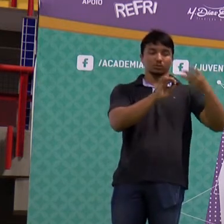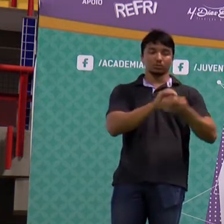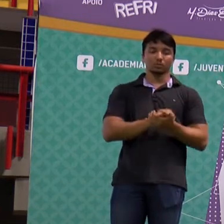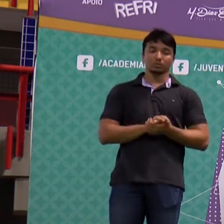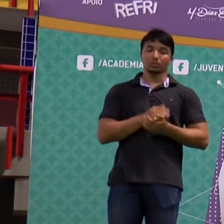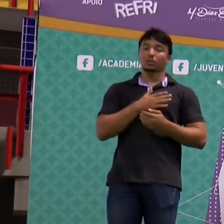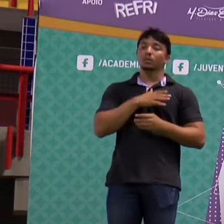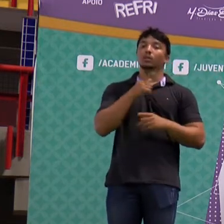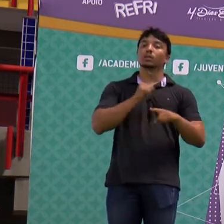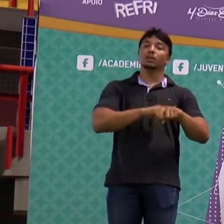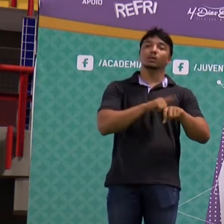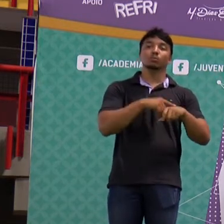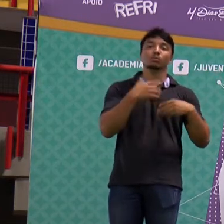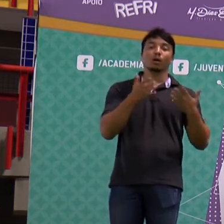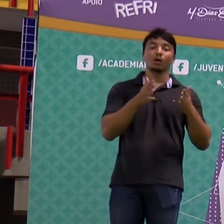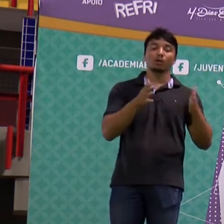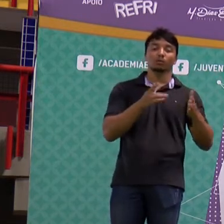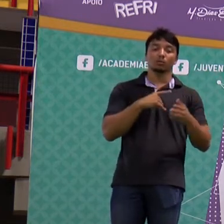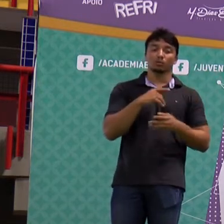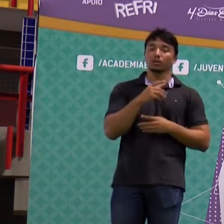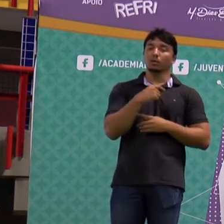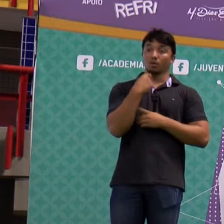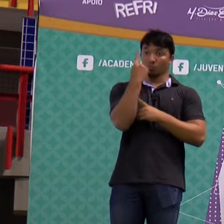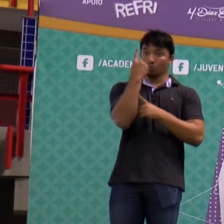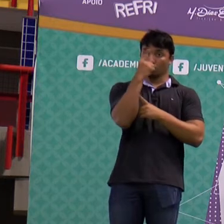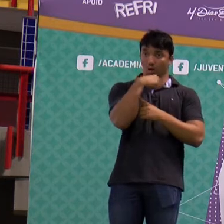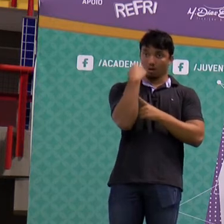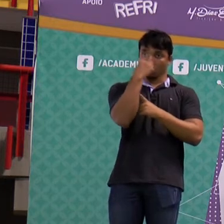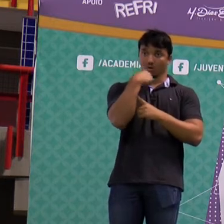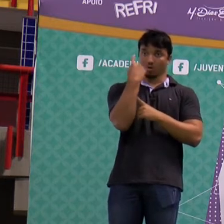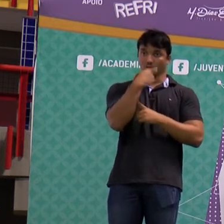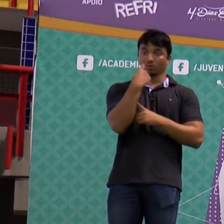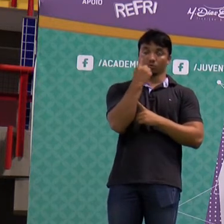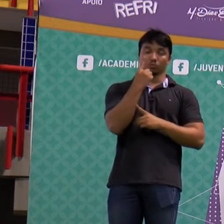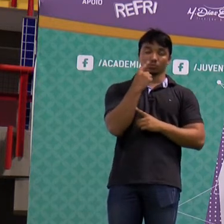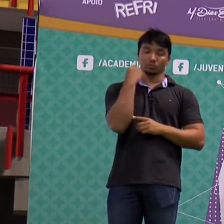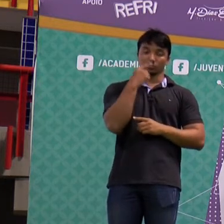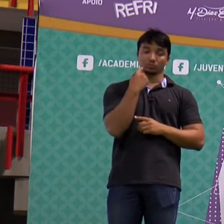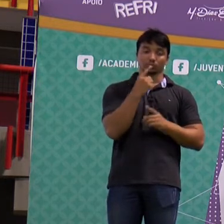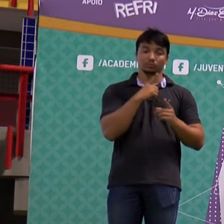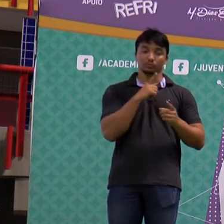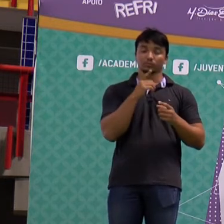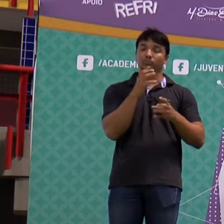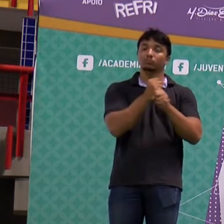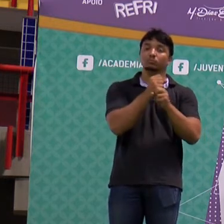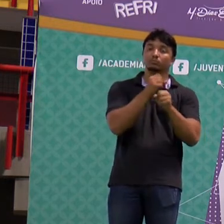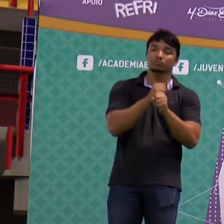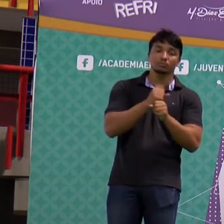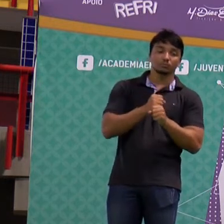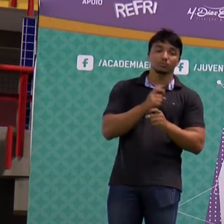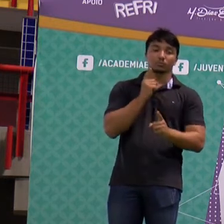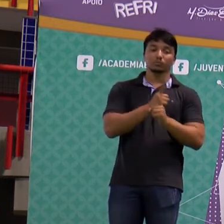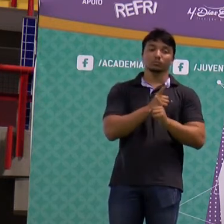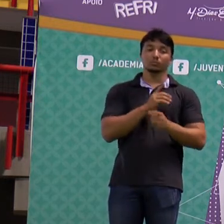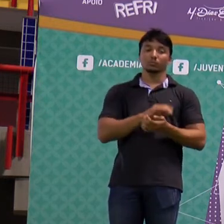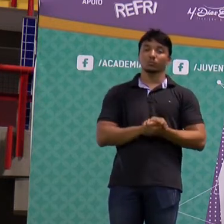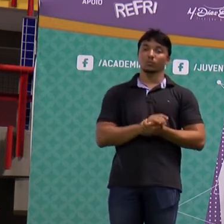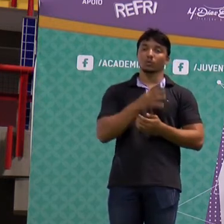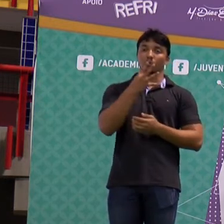funcionamento, ele pede para você colocar em uma hora de funcionamento. Fazendo essa continha, você está achando aí o que?